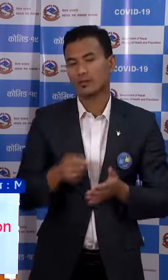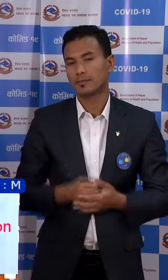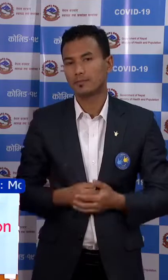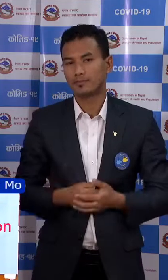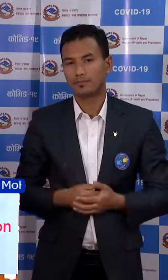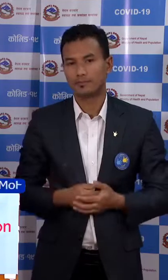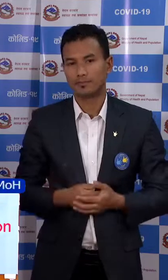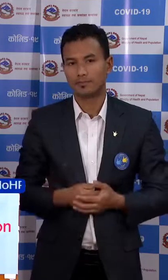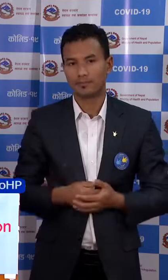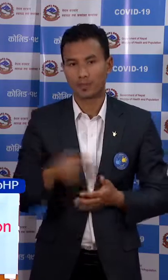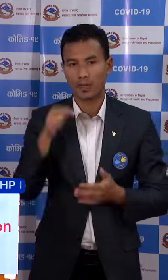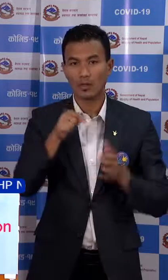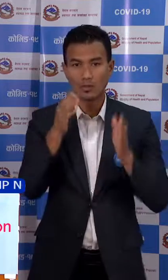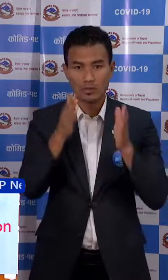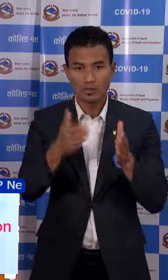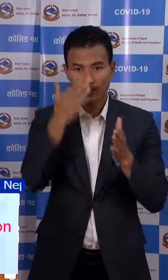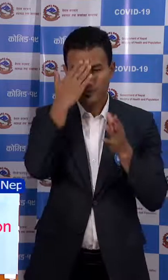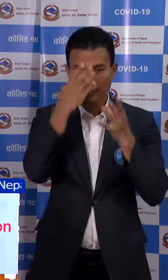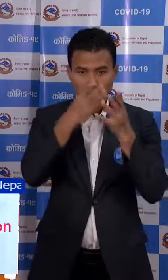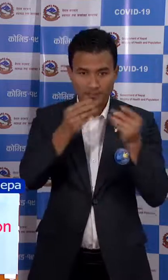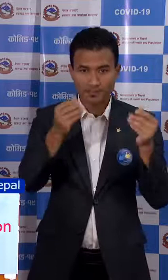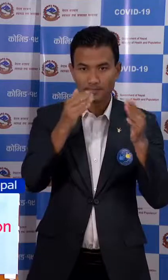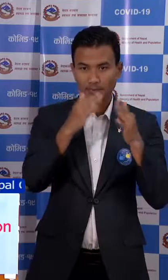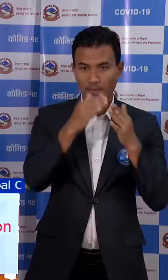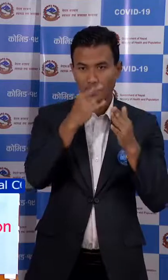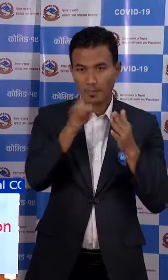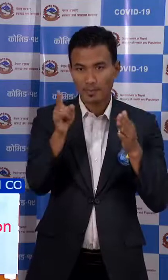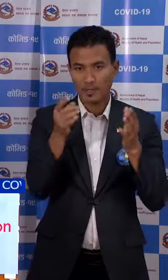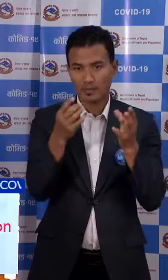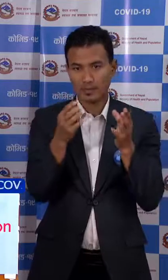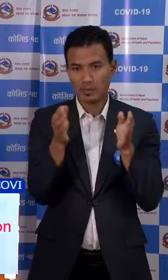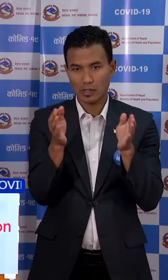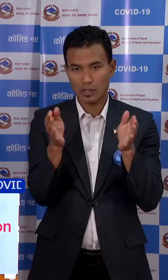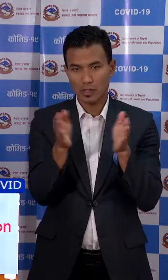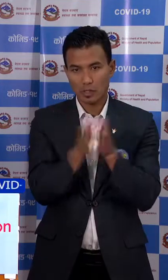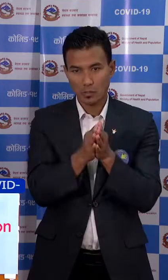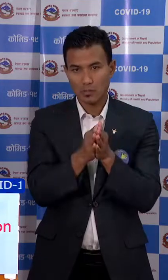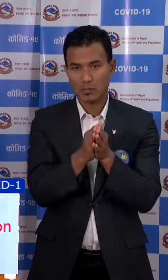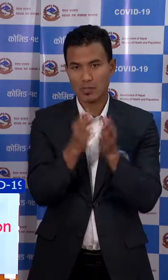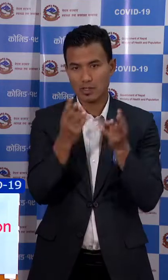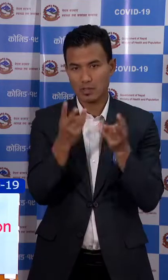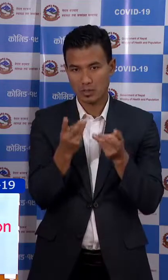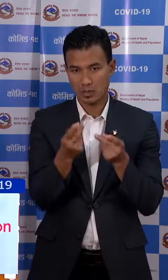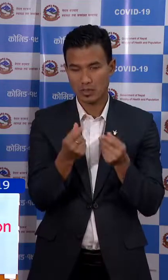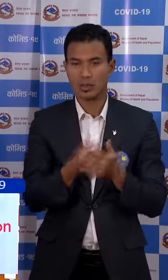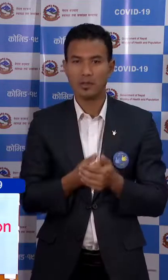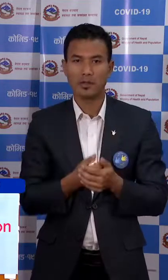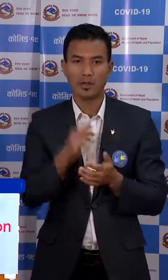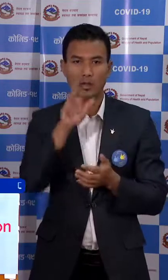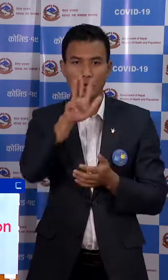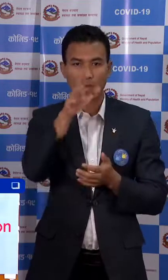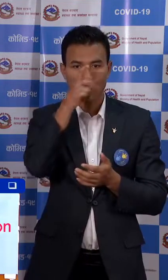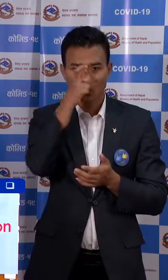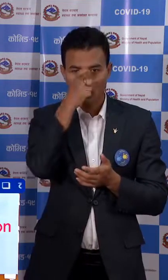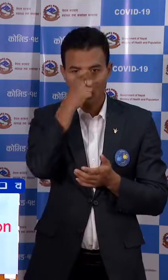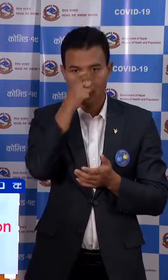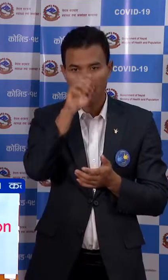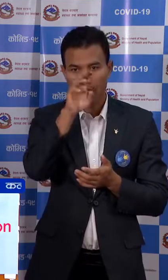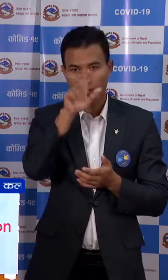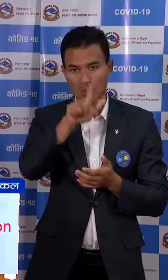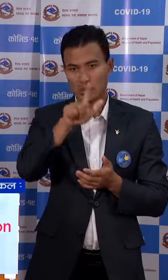हाल सम्मा डिक्साज हुनु हुने अरुको संख्या नौ सहे